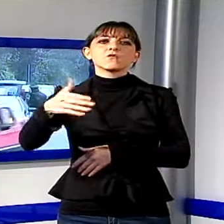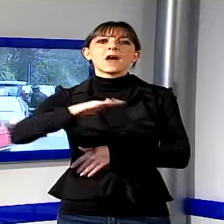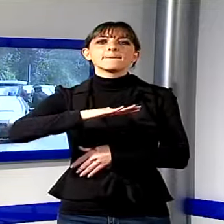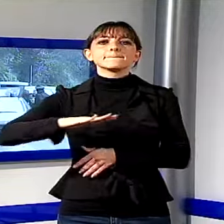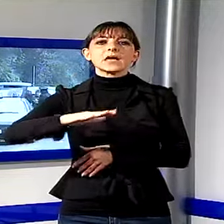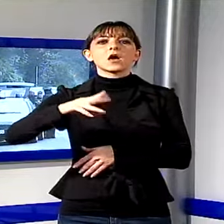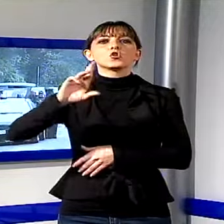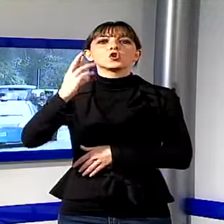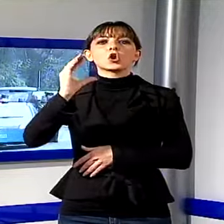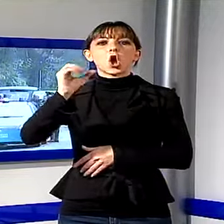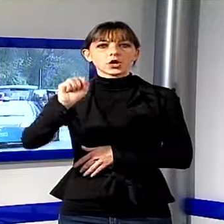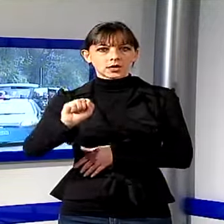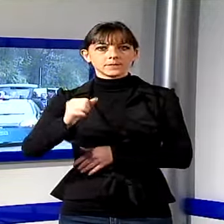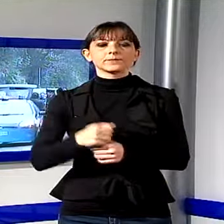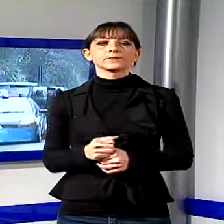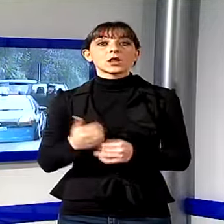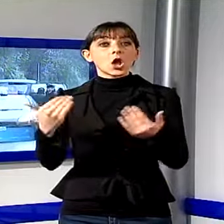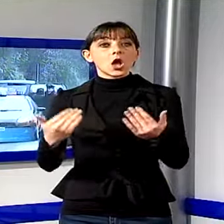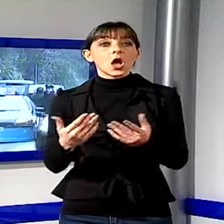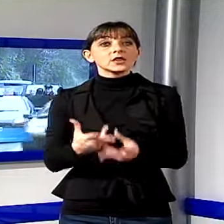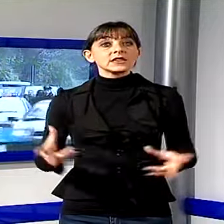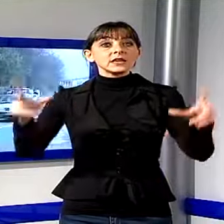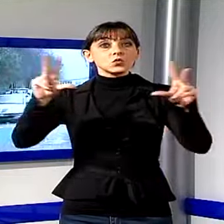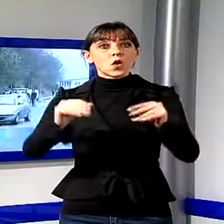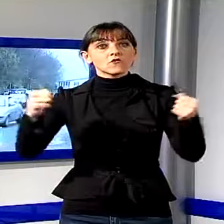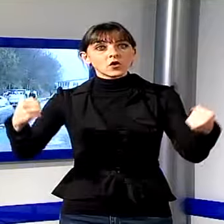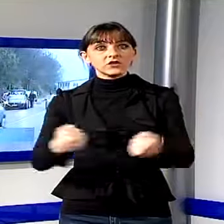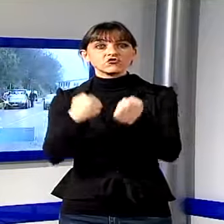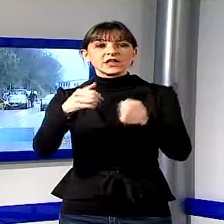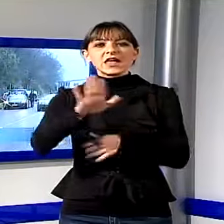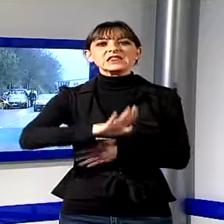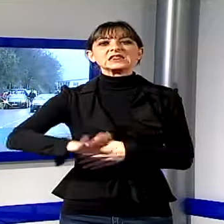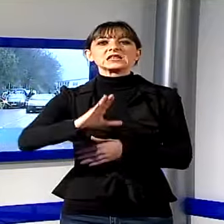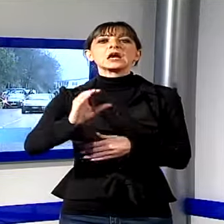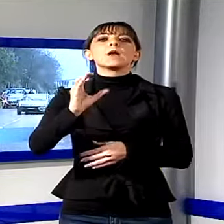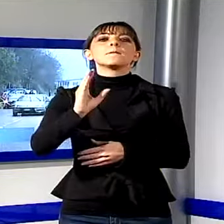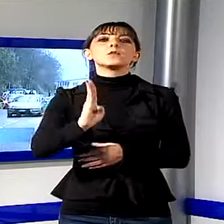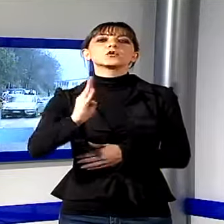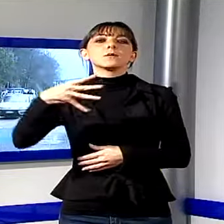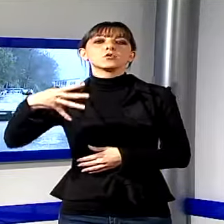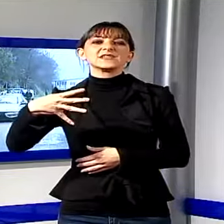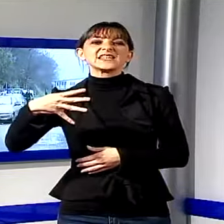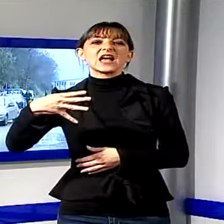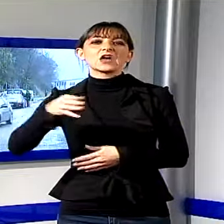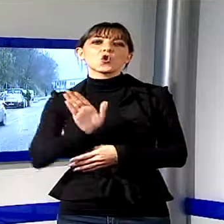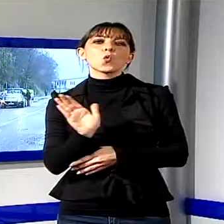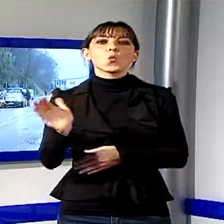nuovo incidente alla curva di Piano della Rocca a Borgo a Mozzano uno dei punti più pericolosi della via Lodovica. Fortunatamente il